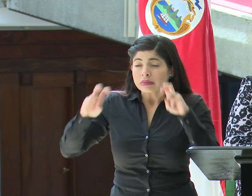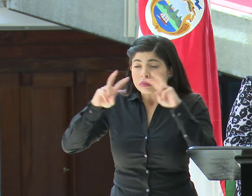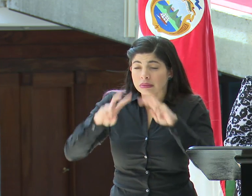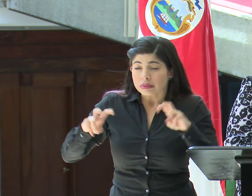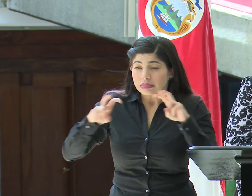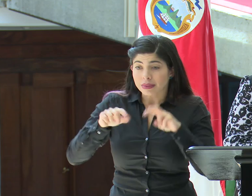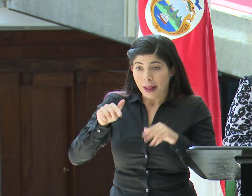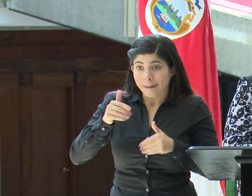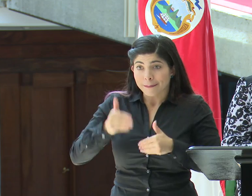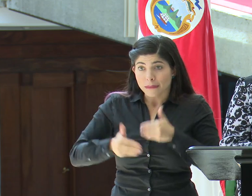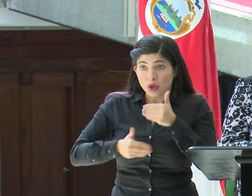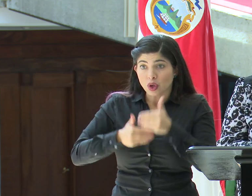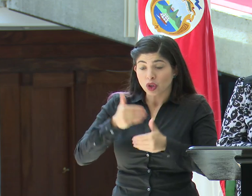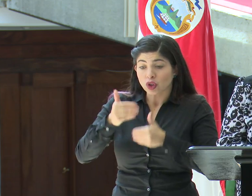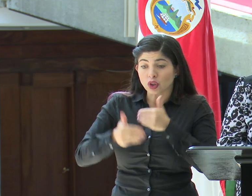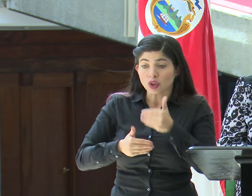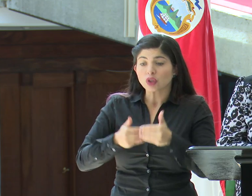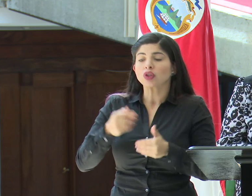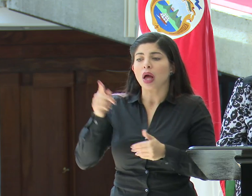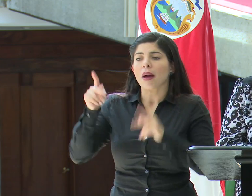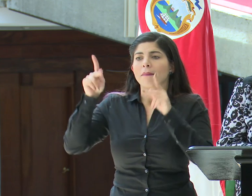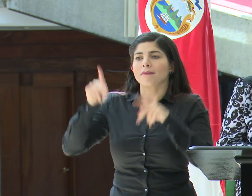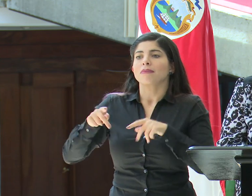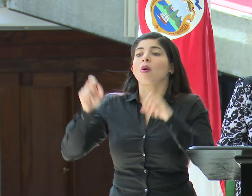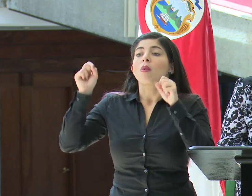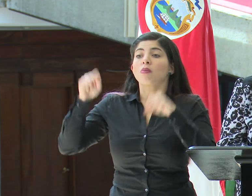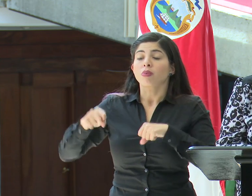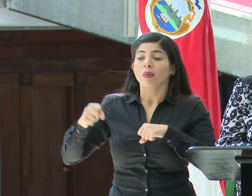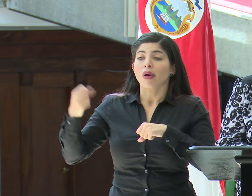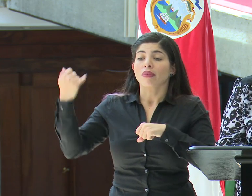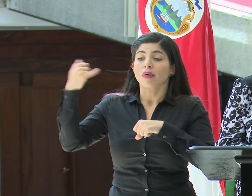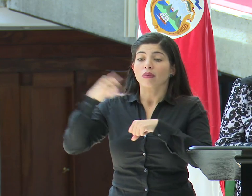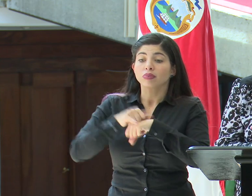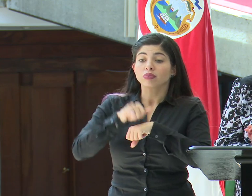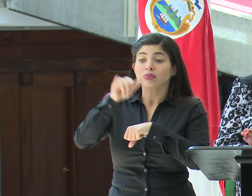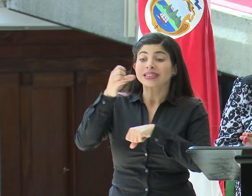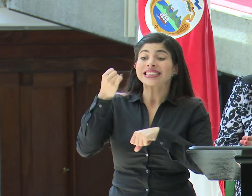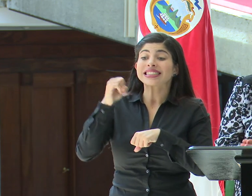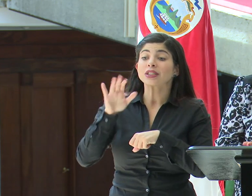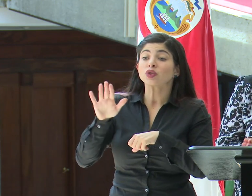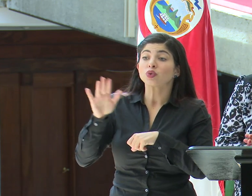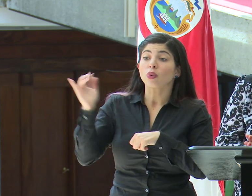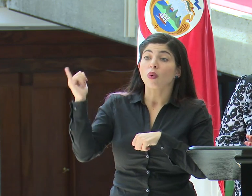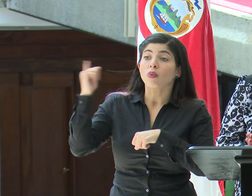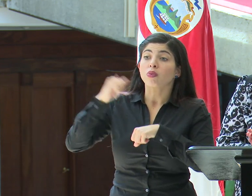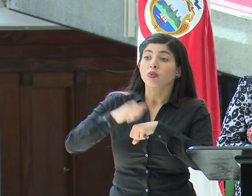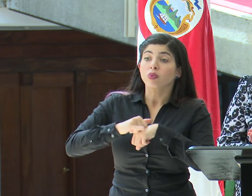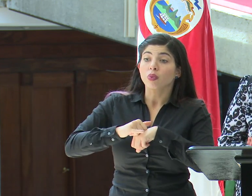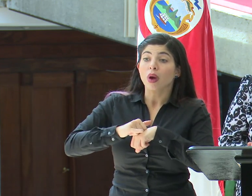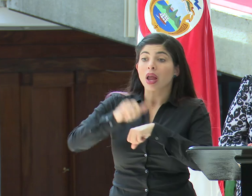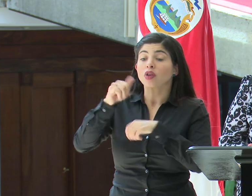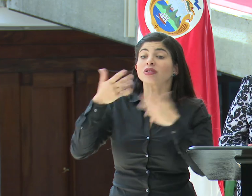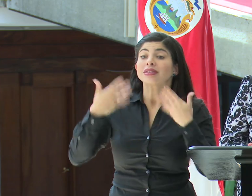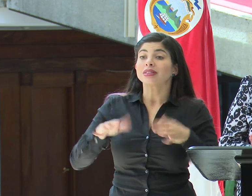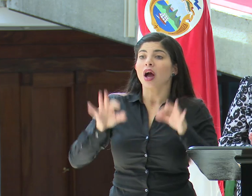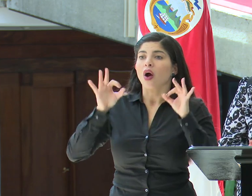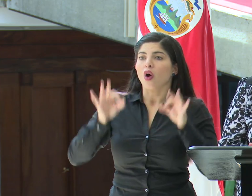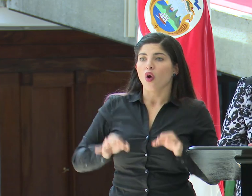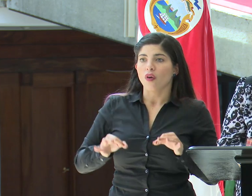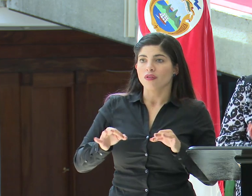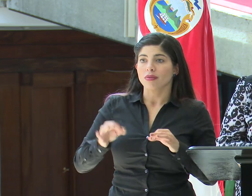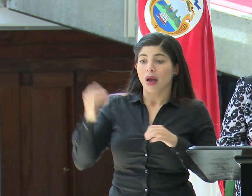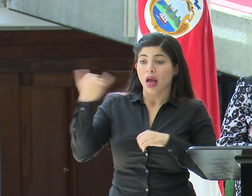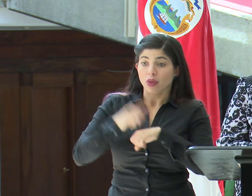ha hecho de este proceso es que van a poder transitar aquellas personas que tengan su vuelo de conexión confirmado. Esto es